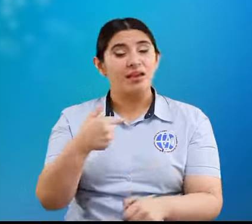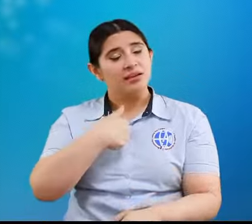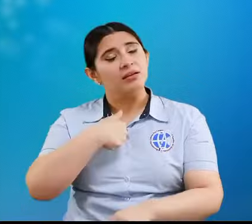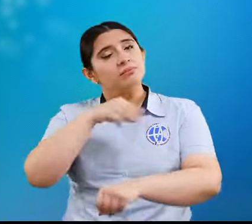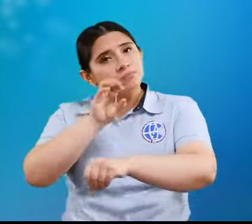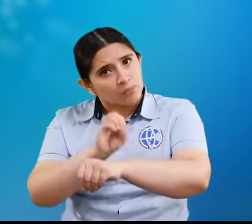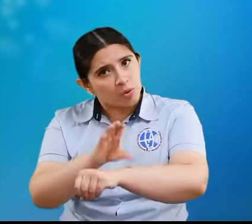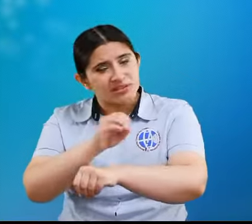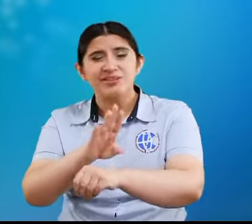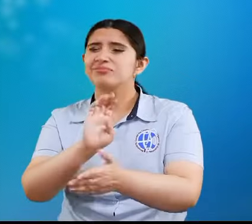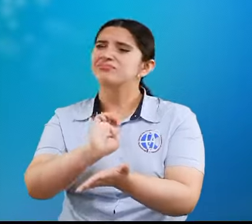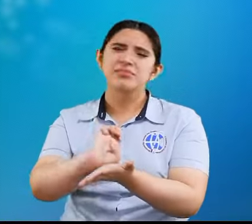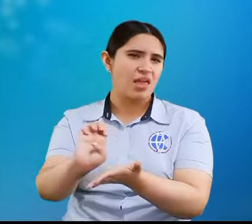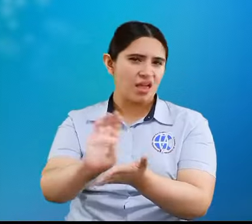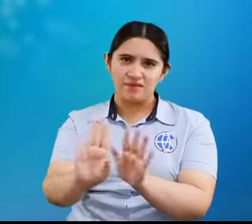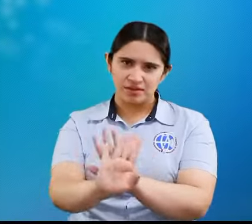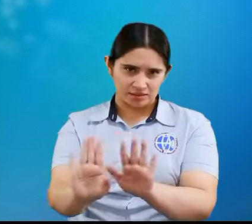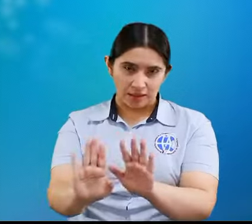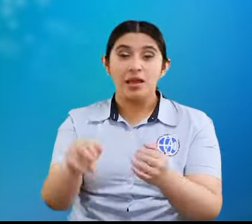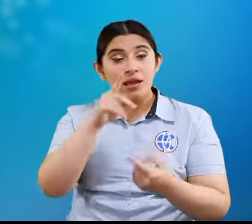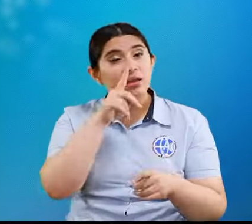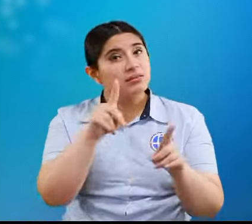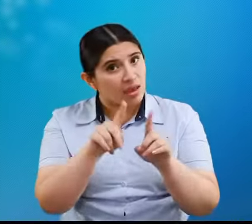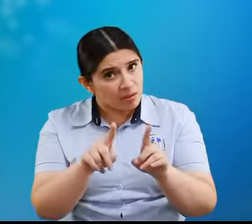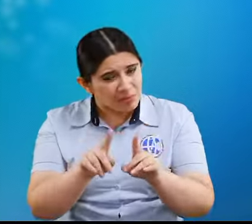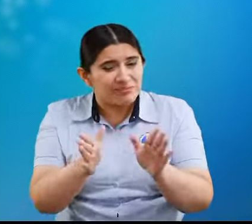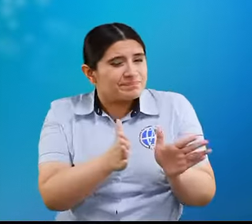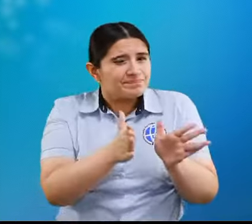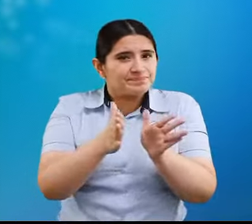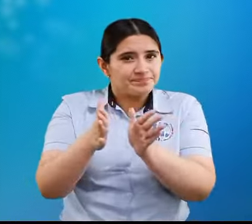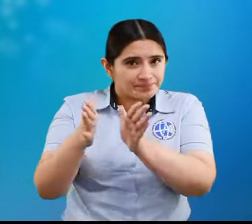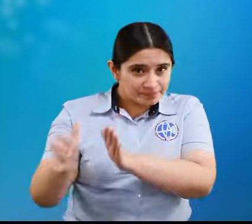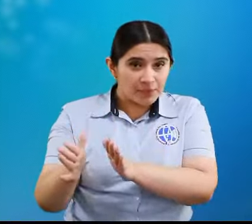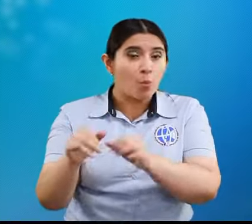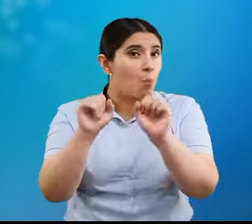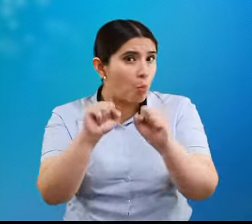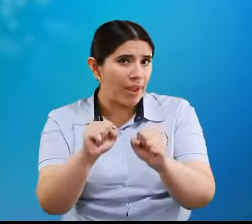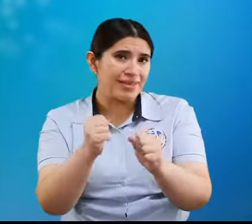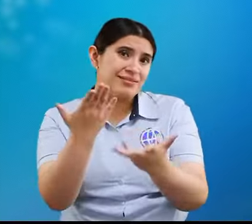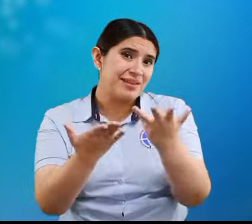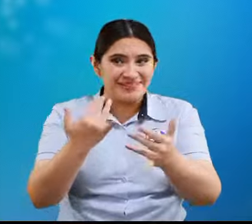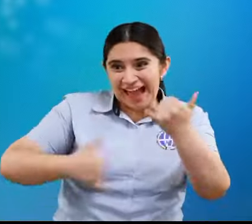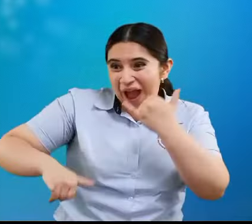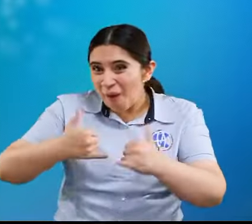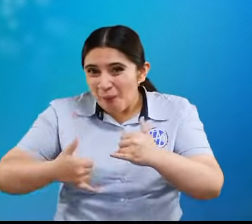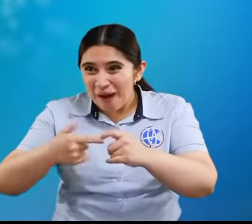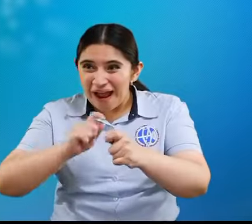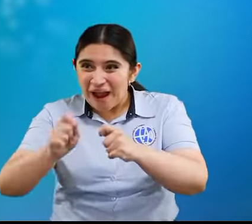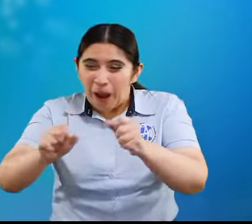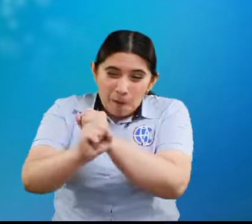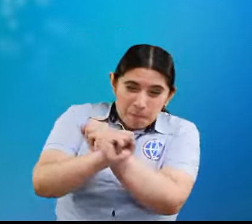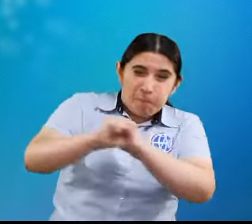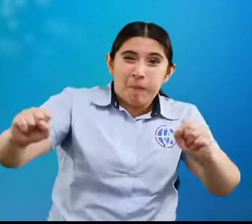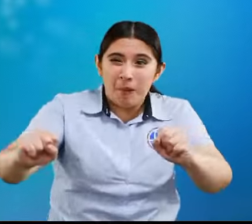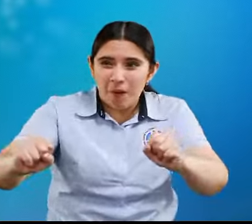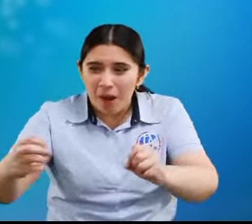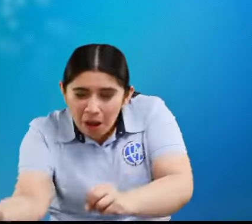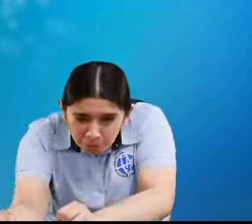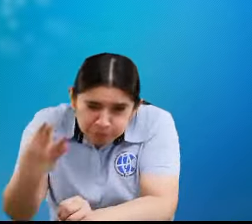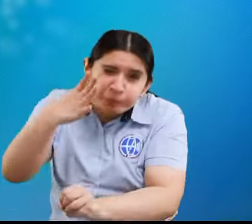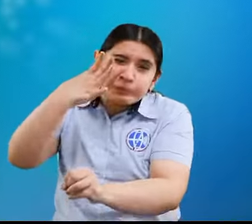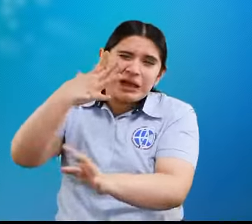graves. En este caso, pues recomendamos evitarlo. Aparte, existen las potenciales quemaduras por